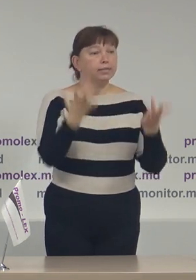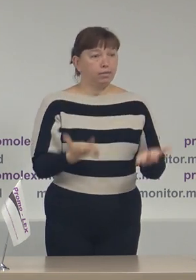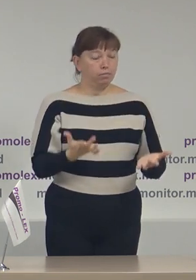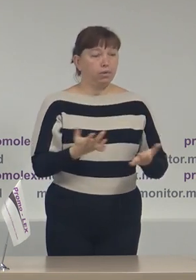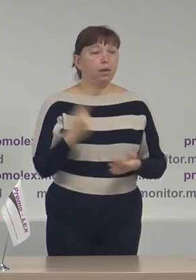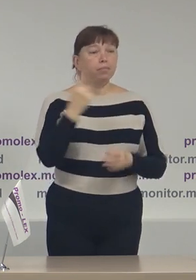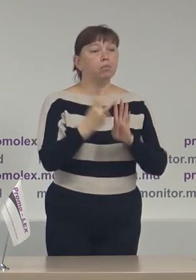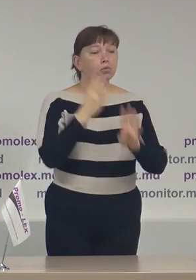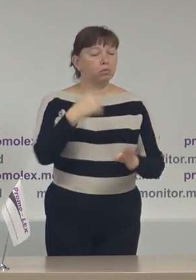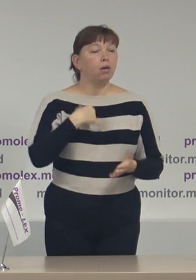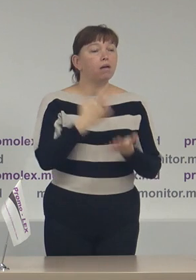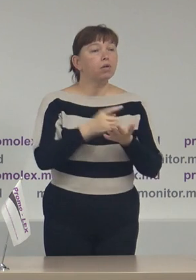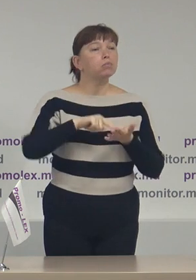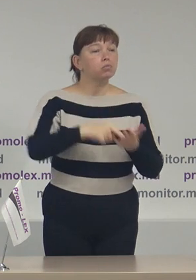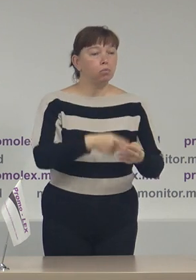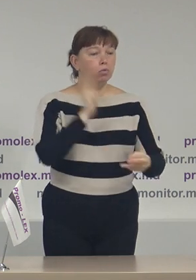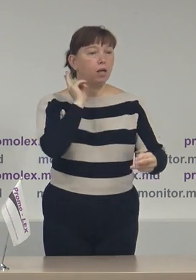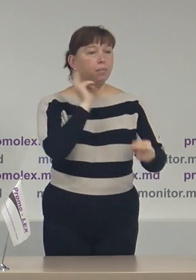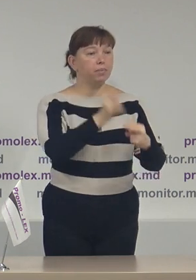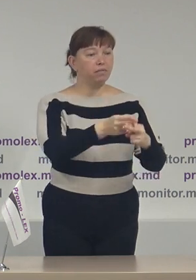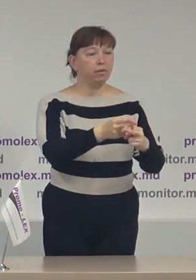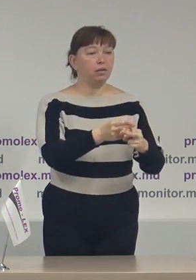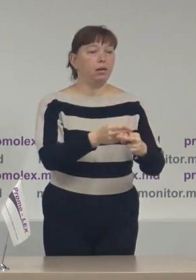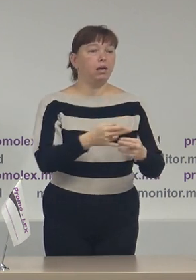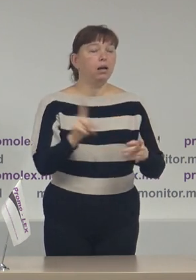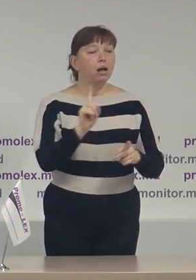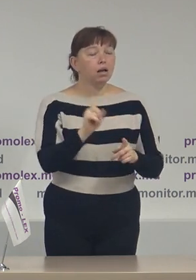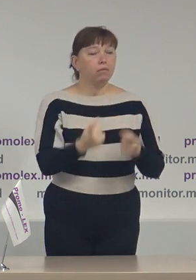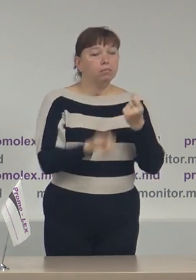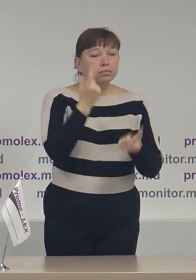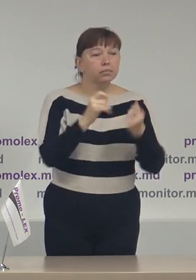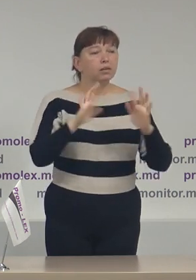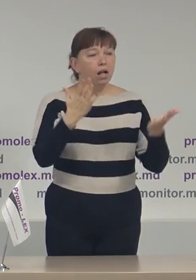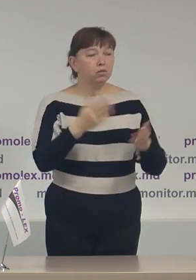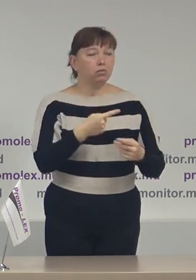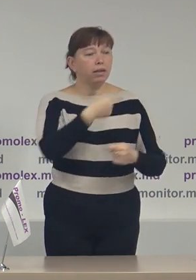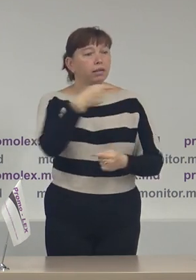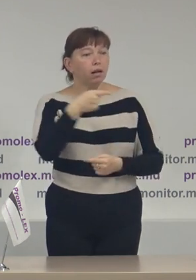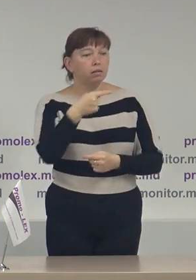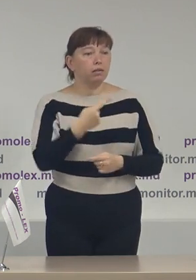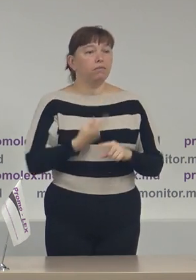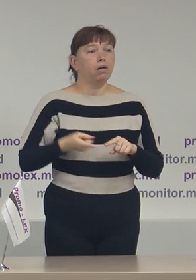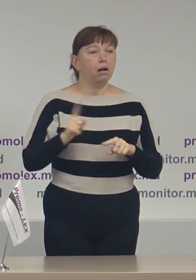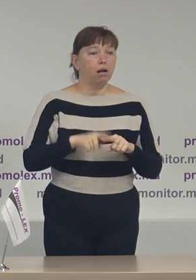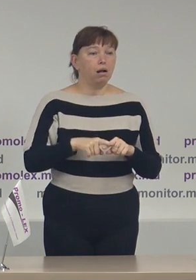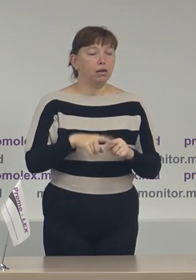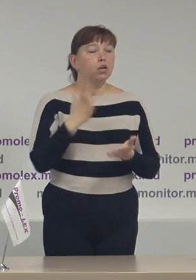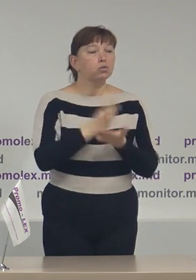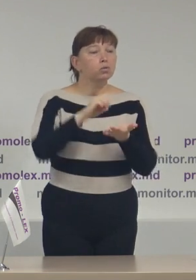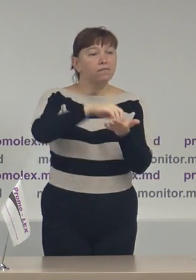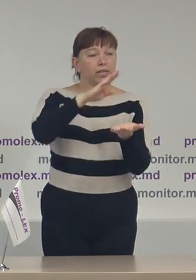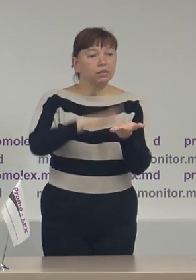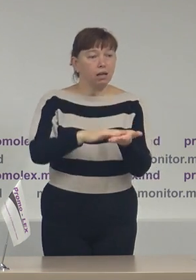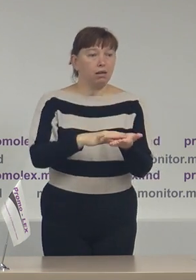În primul rând, urmărim scopul de a preveni eventuale noi cazuri negative care sunt fixate